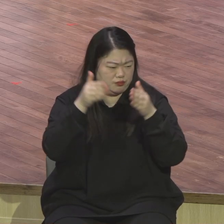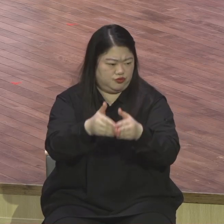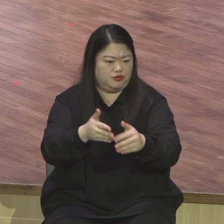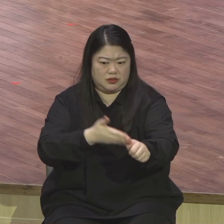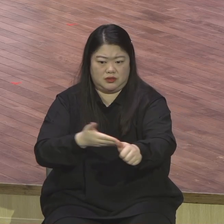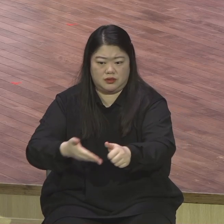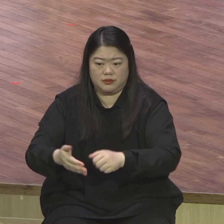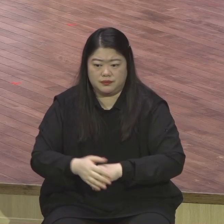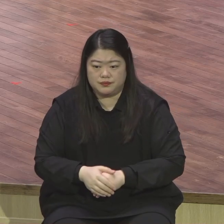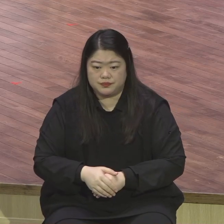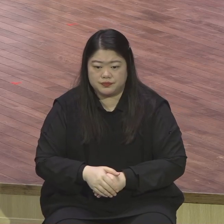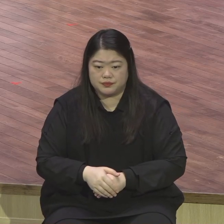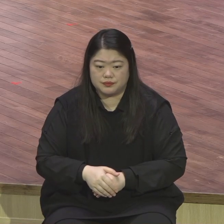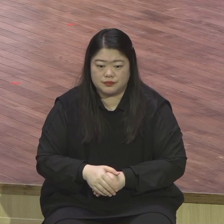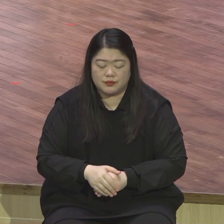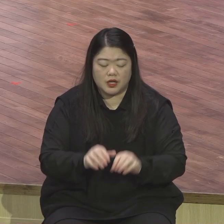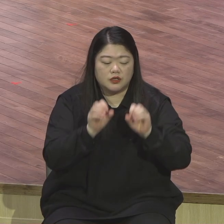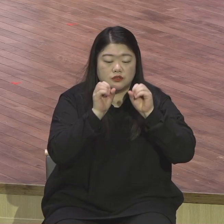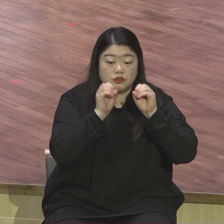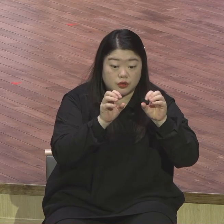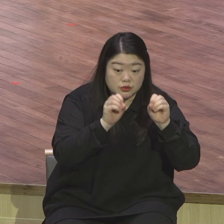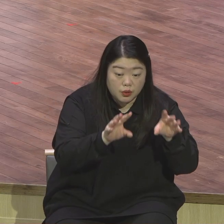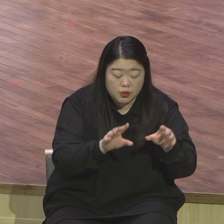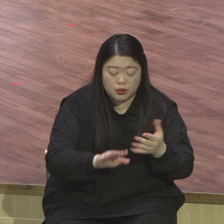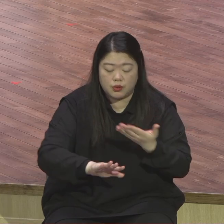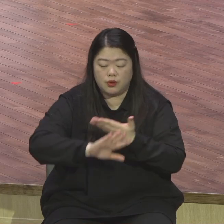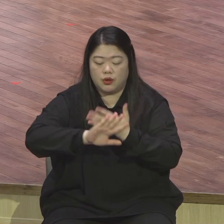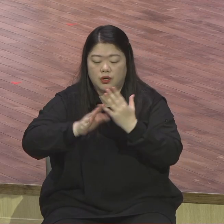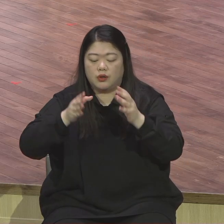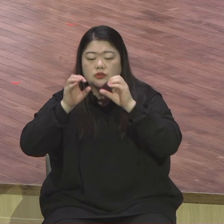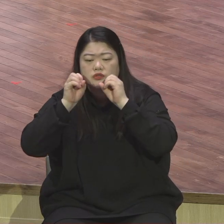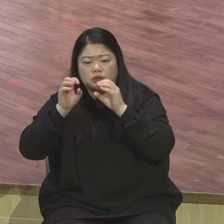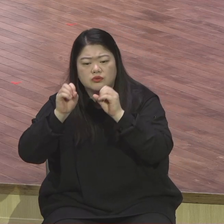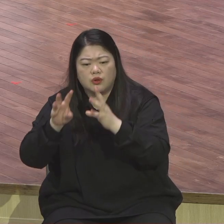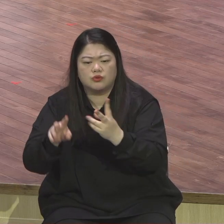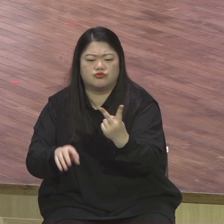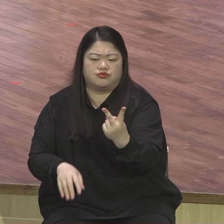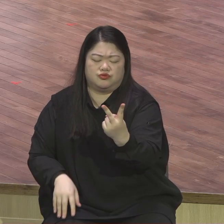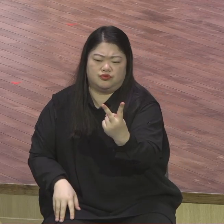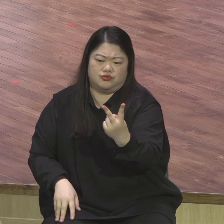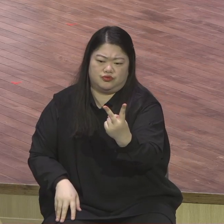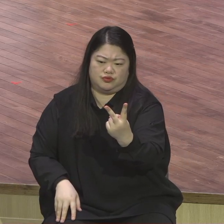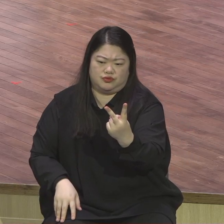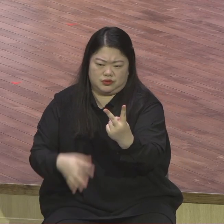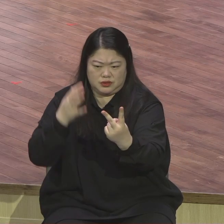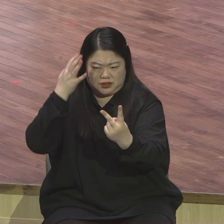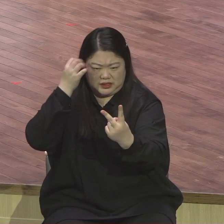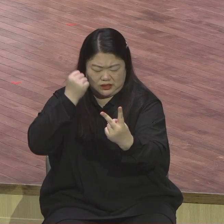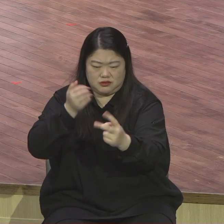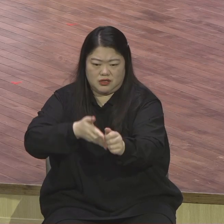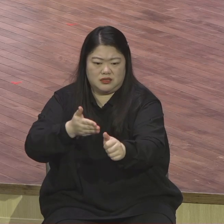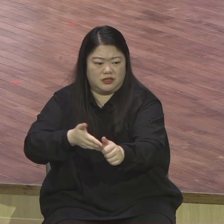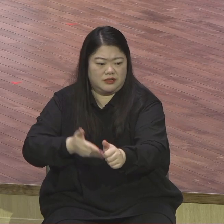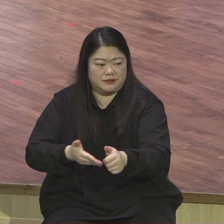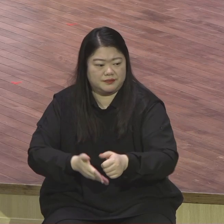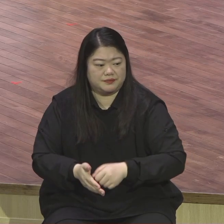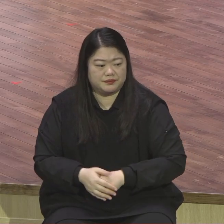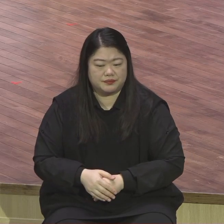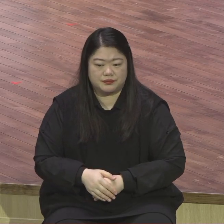끝이에요 성교는 끝입니다 이제 신앙생활 신앙고백의 마지막이 성교예요 이 교회 존재의